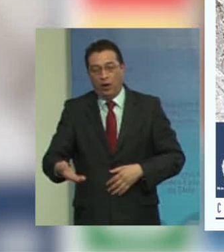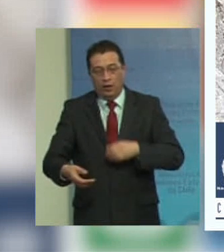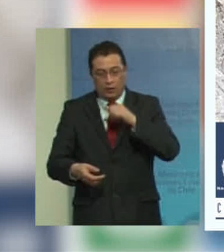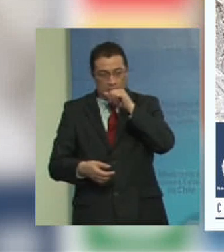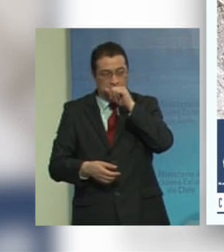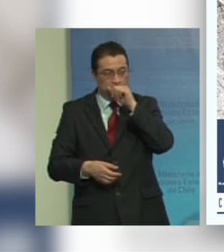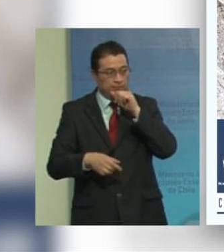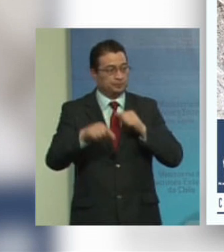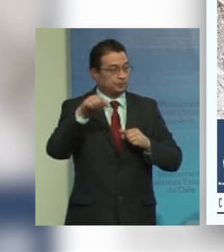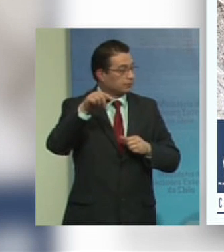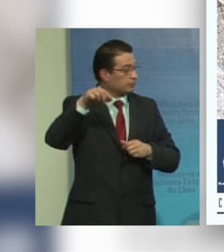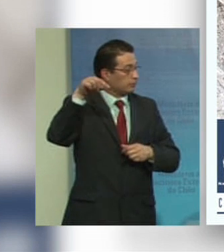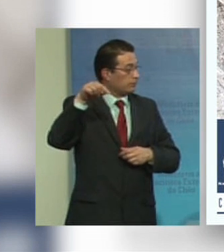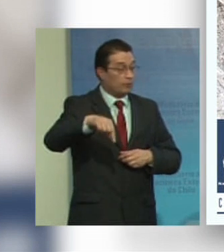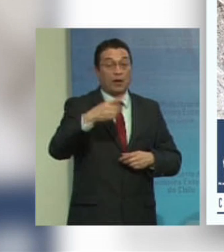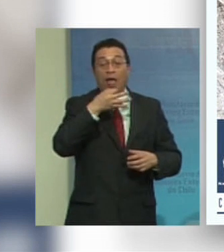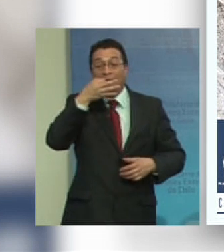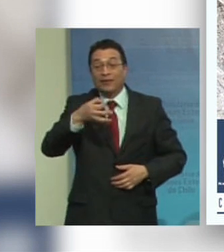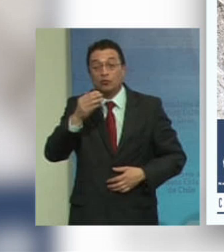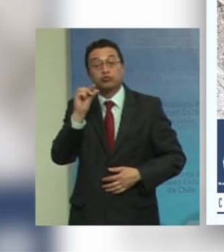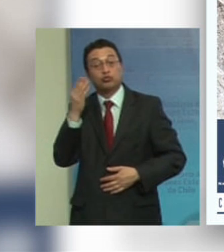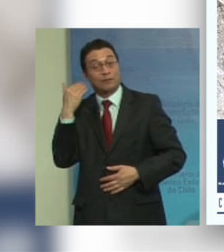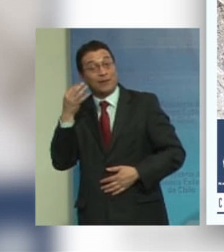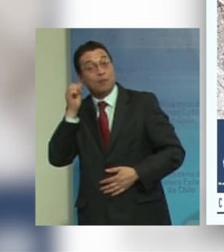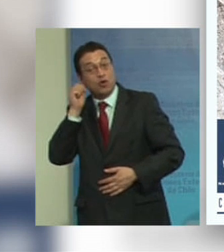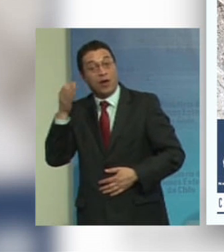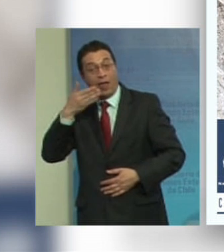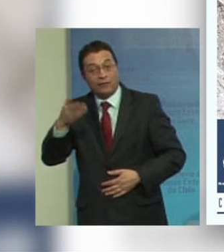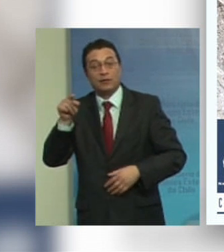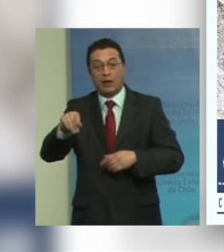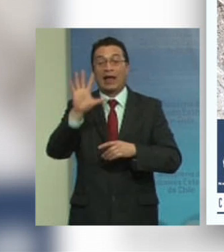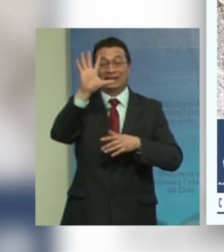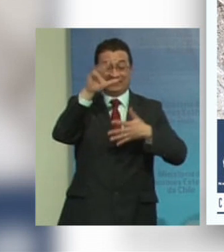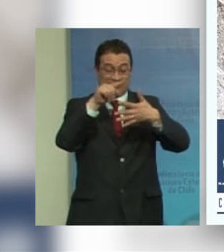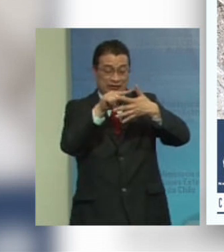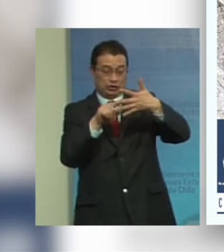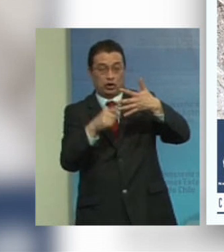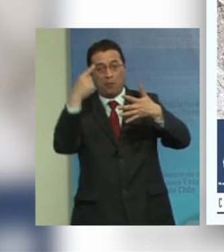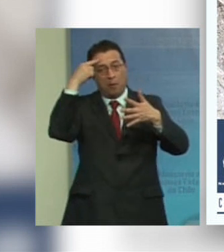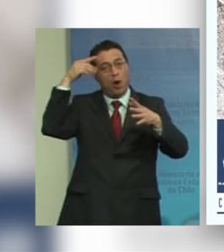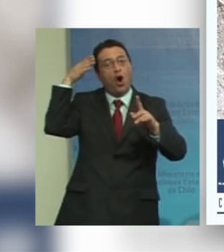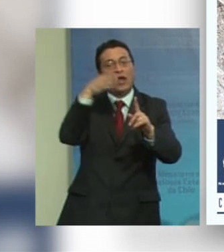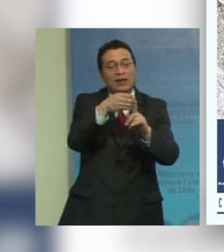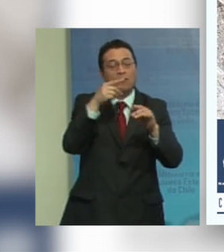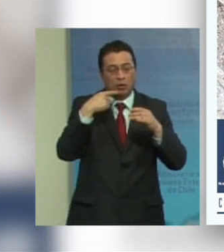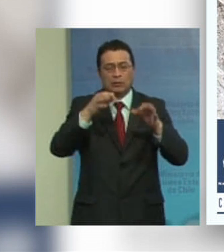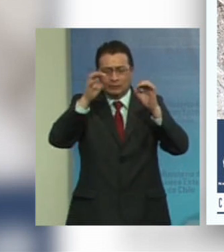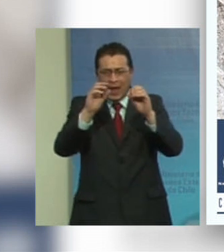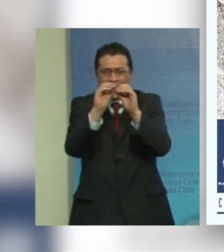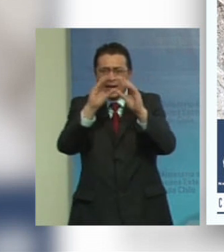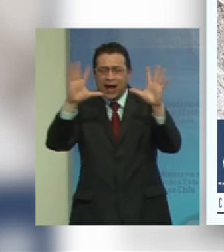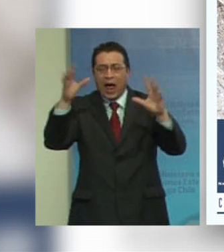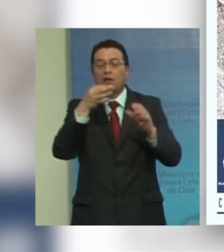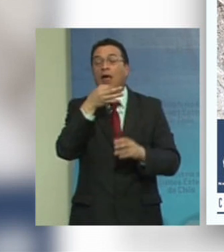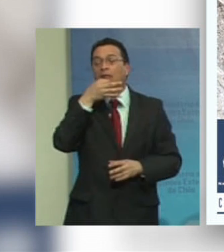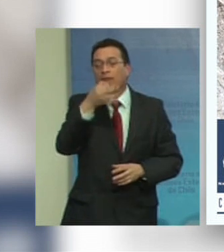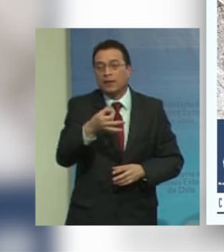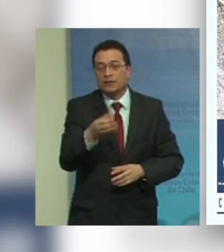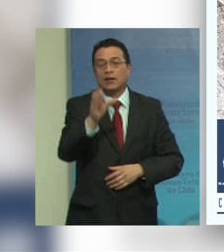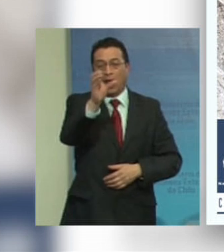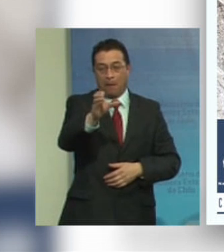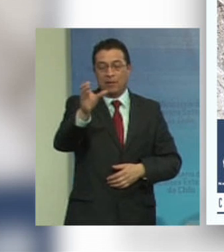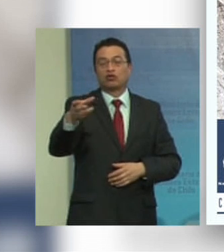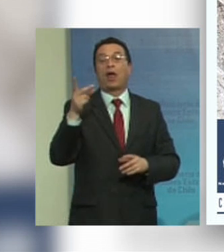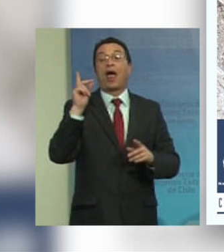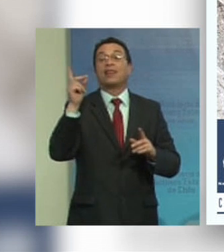como fue también ya fue dicho por María Soledad hay 5 objetivos que explícitamente se refieren a las personas